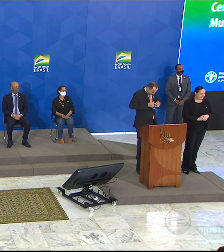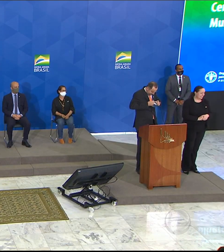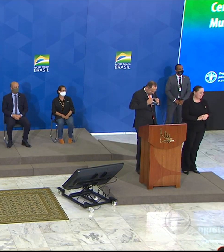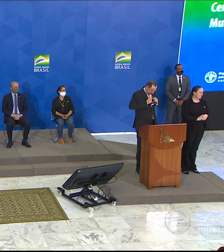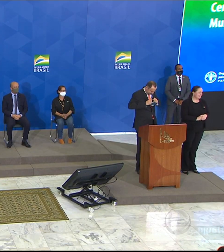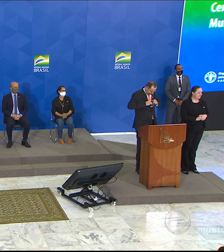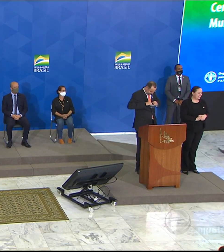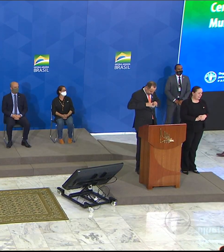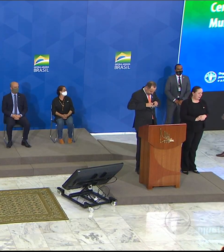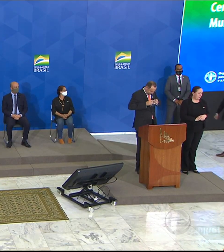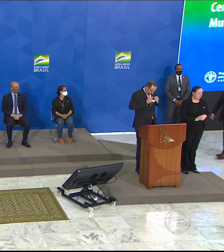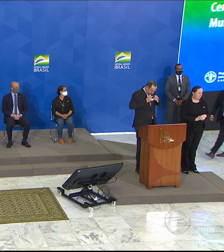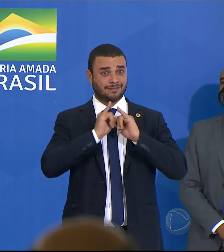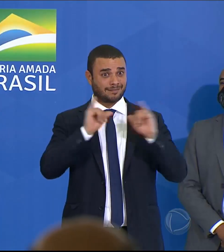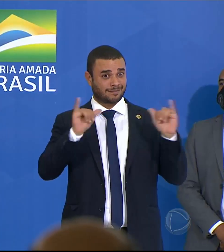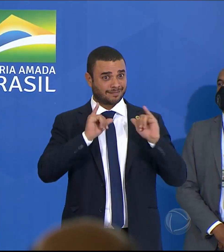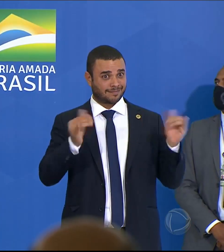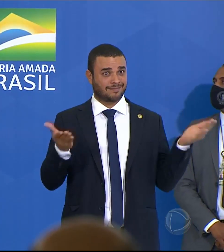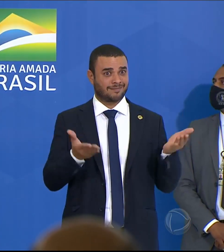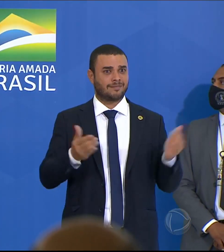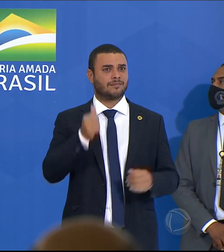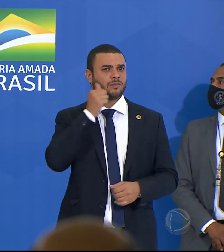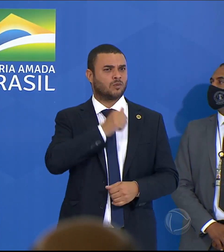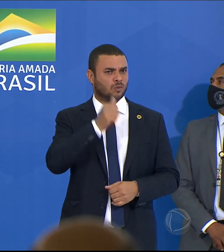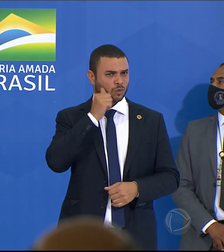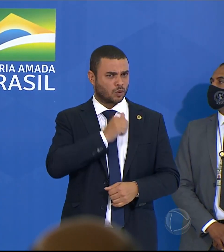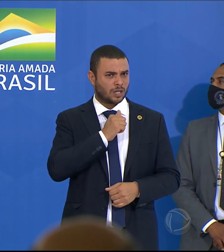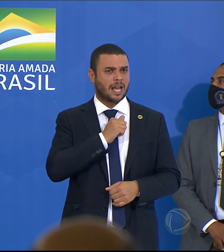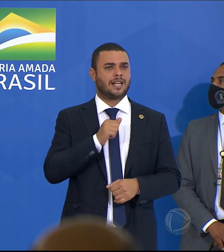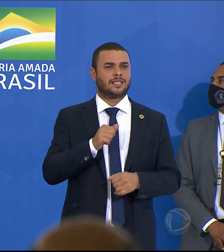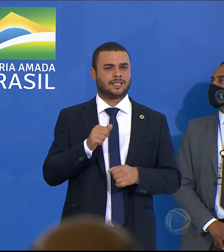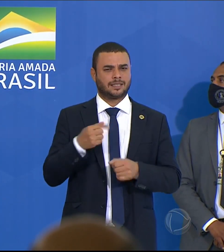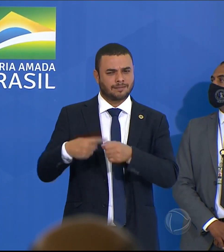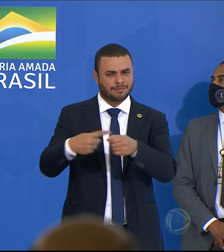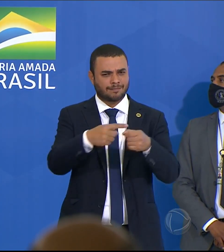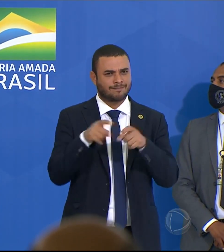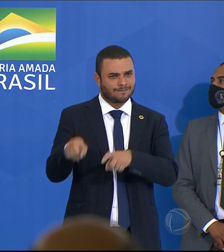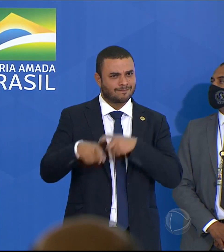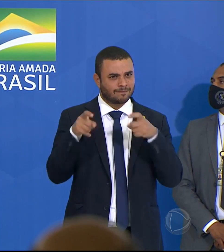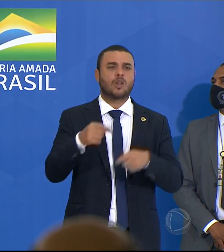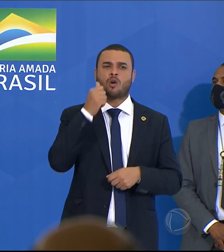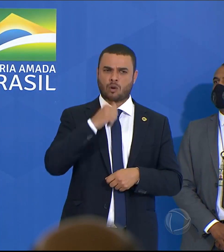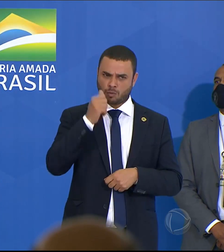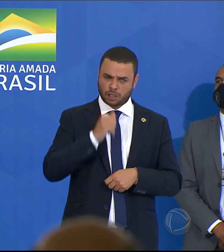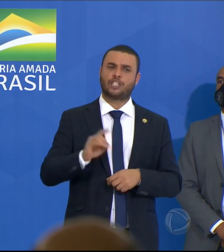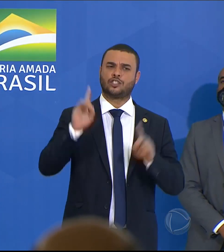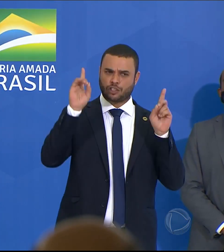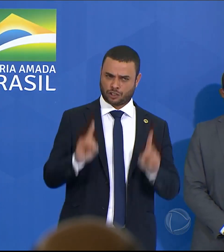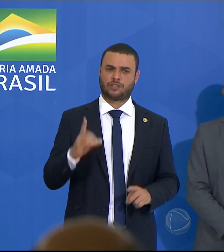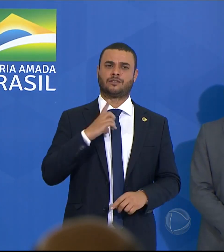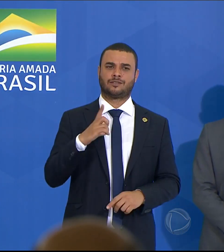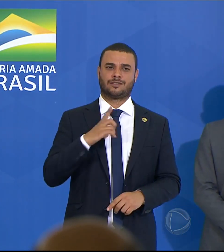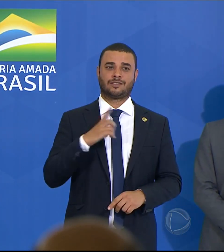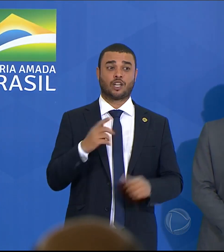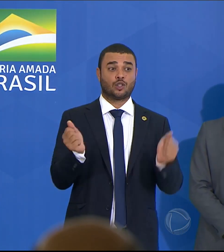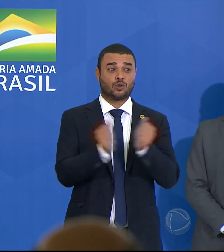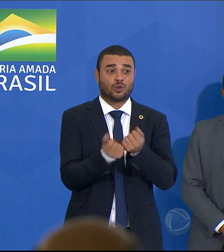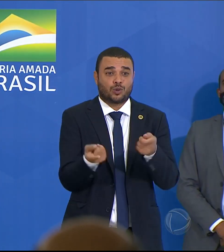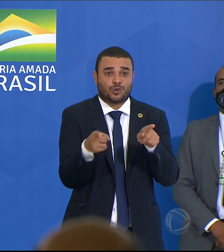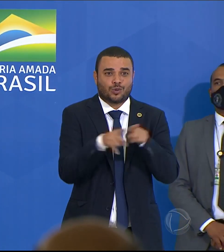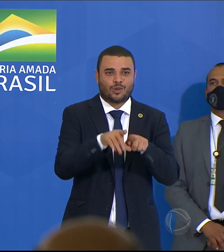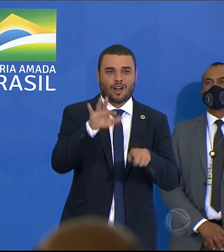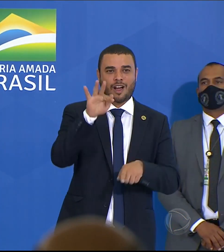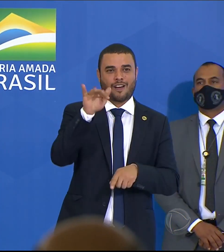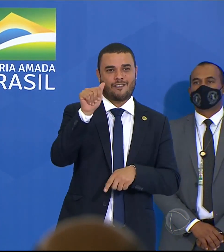médica da Presidência da República, Michele apresenta bom estado de saúde e vai seguir todos os protocolos estabelecidos para o